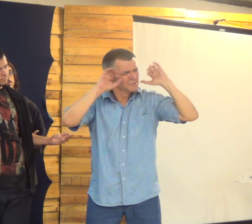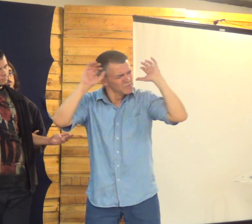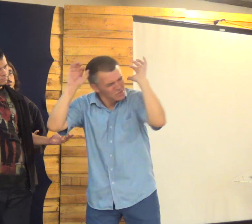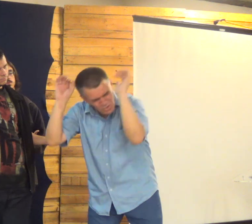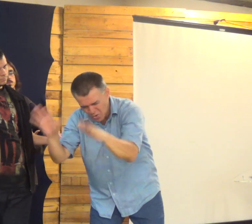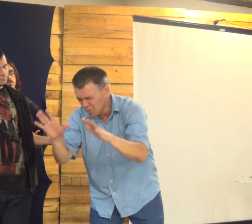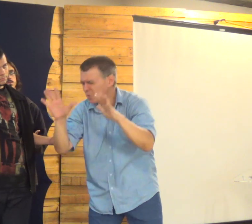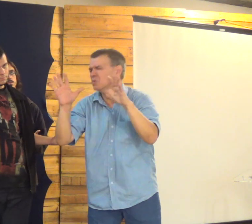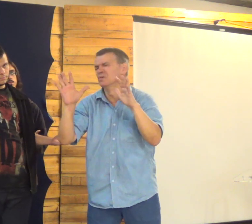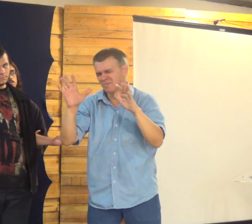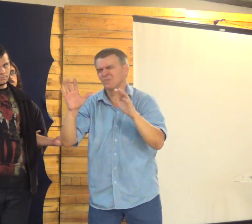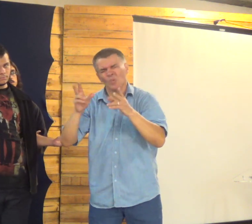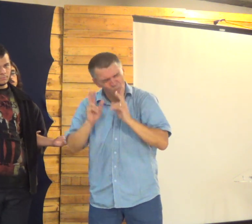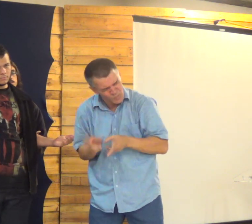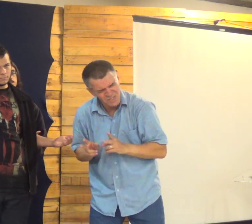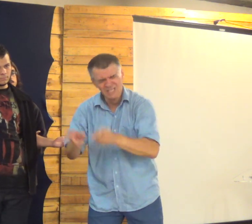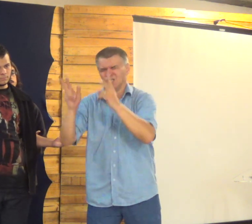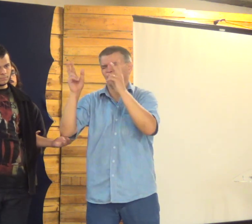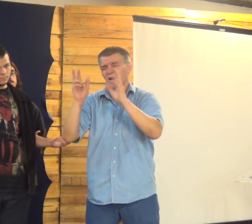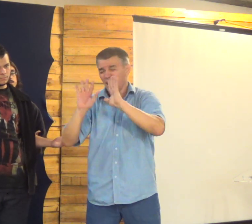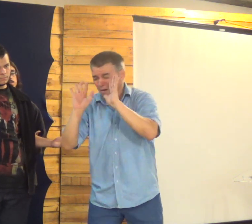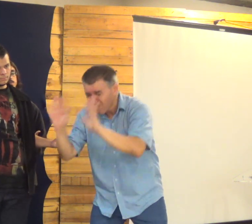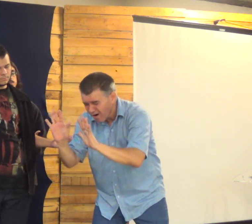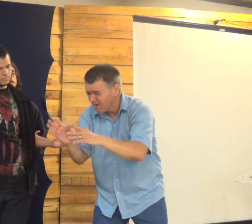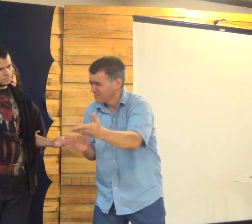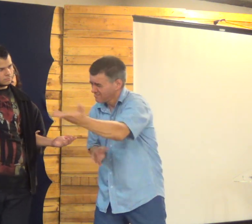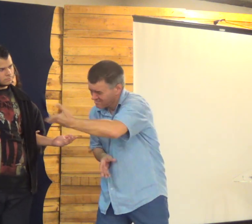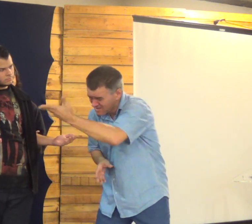Teu nome, Pai Abençoa Abençoa Continua abençoando